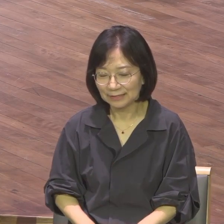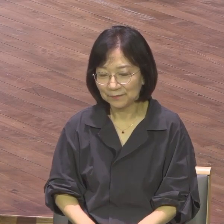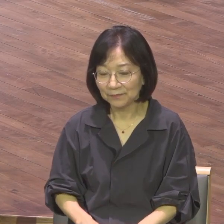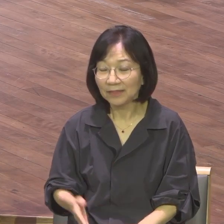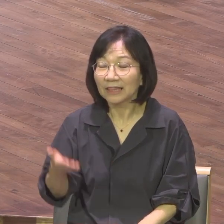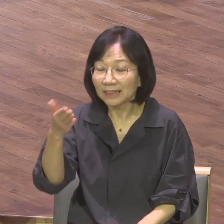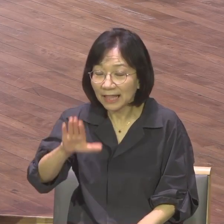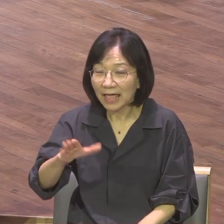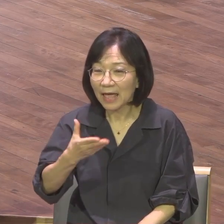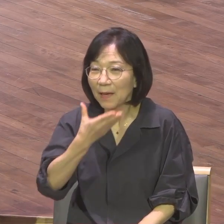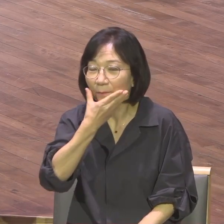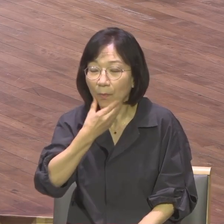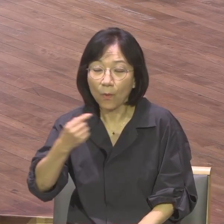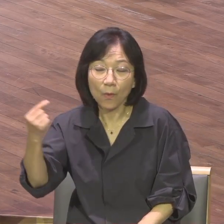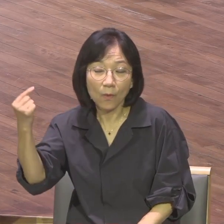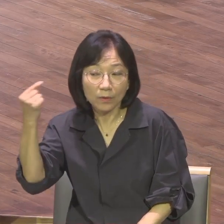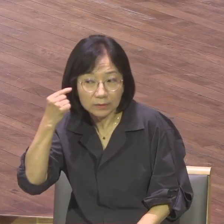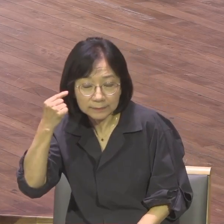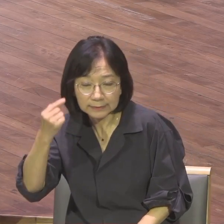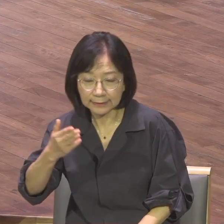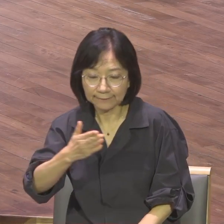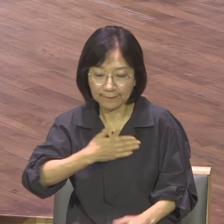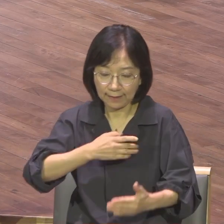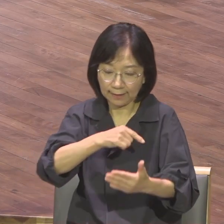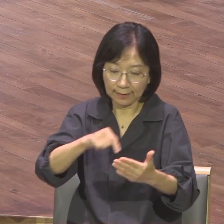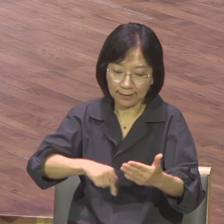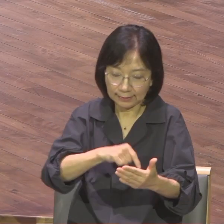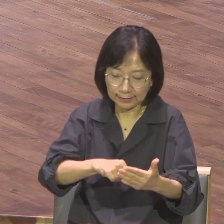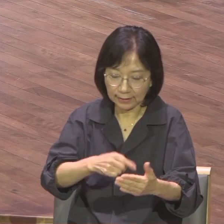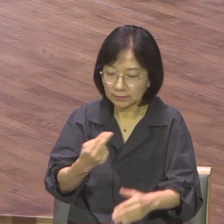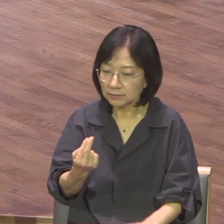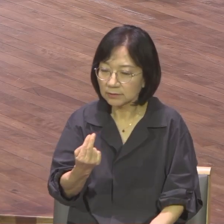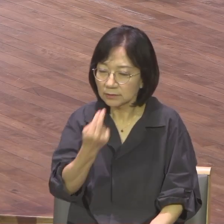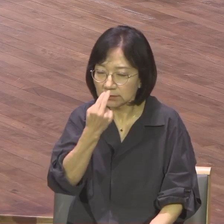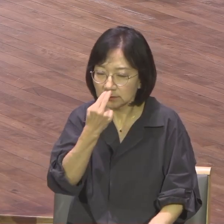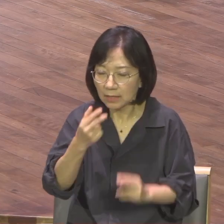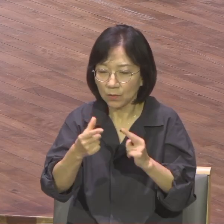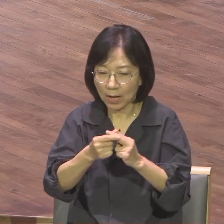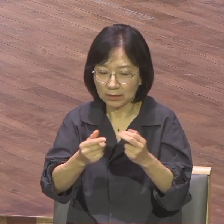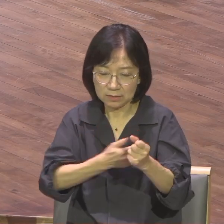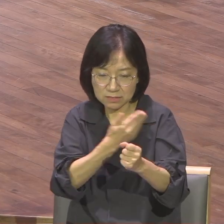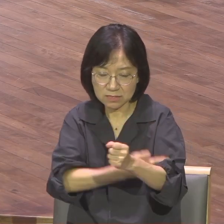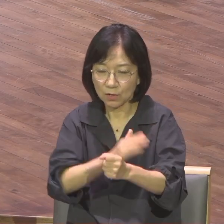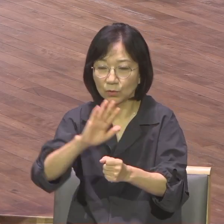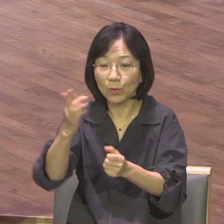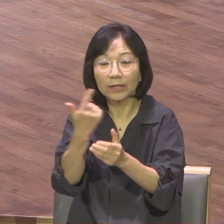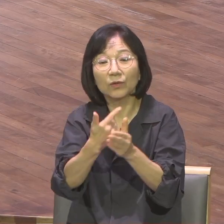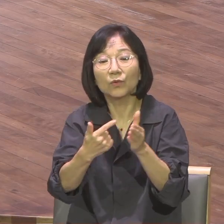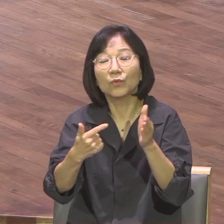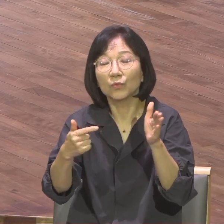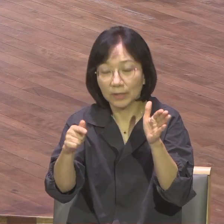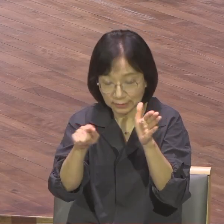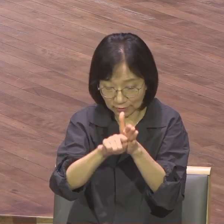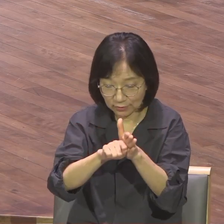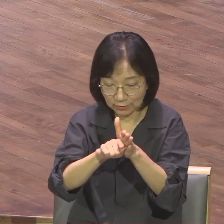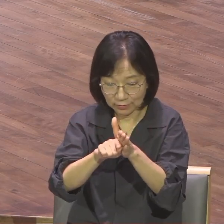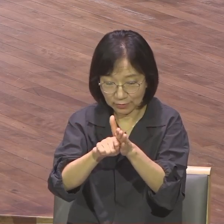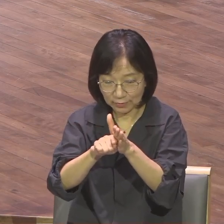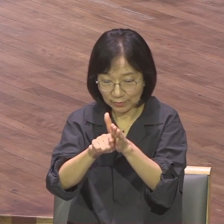생명과 능력으로 역사하기 위해서는 매일 복음이 복음되어지는 영적